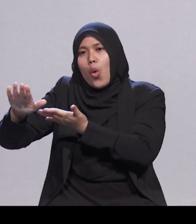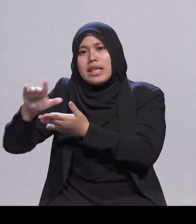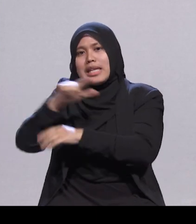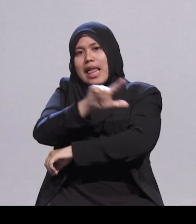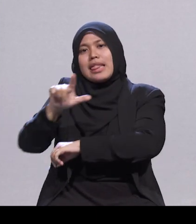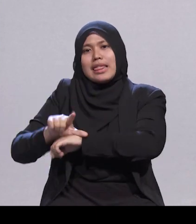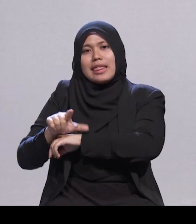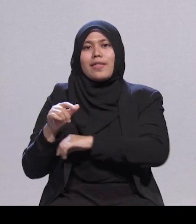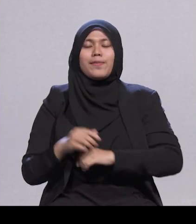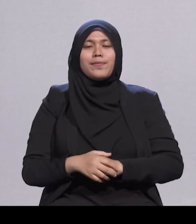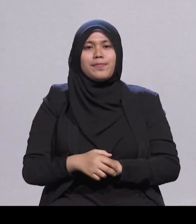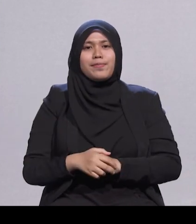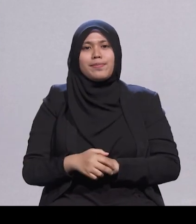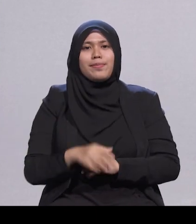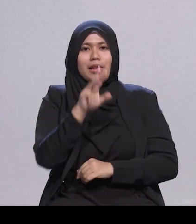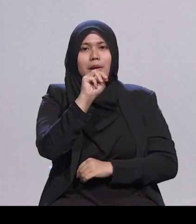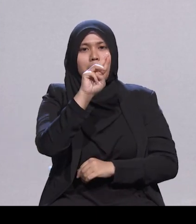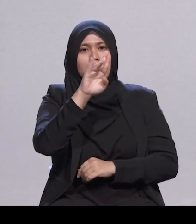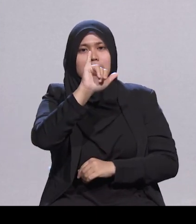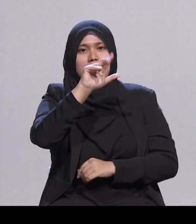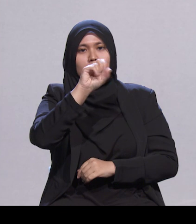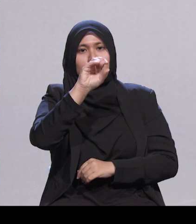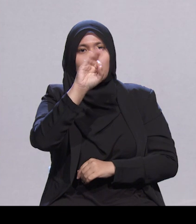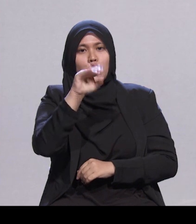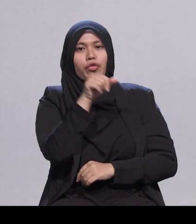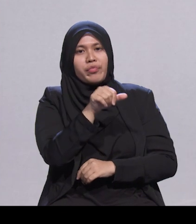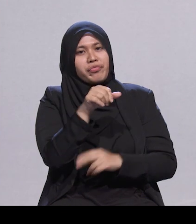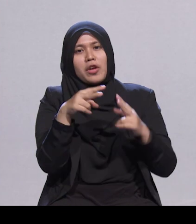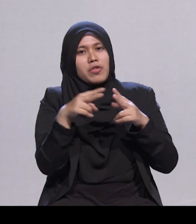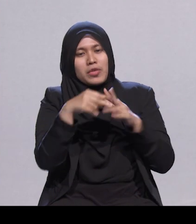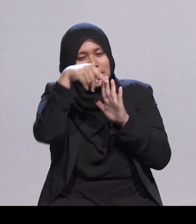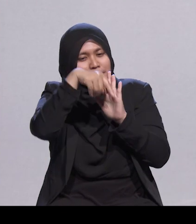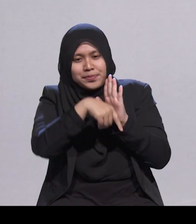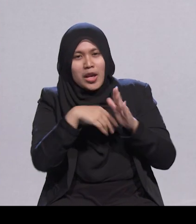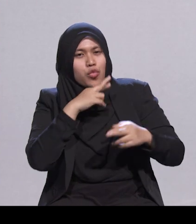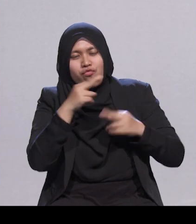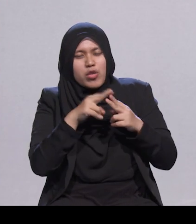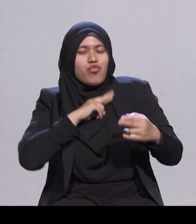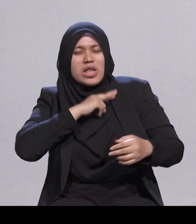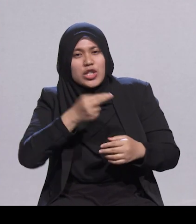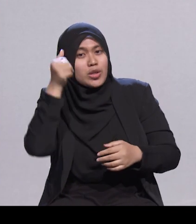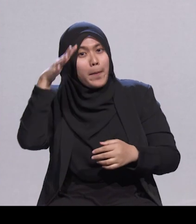Encik Yusof adalah seorang yang warak dan pada masa yang sama, rapat dan mesra dengan rakyat bukan Islam.